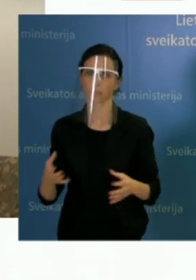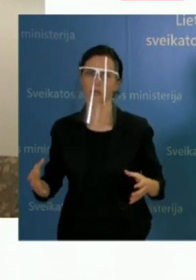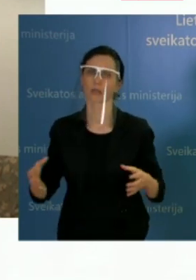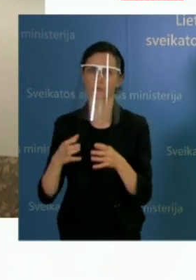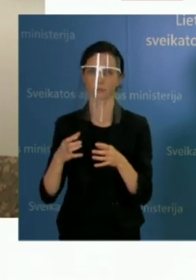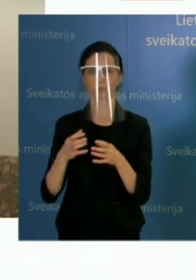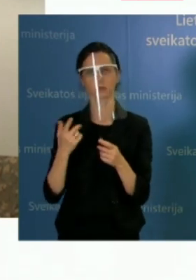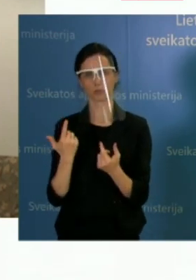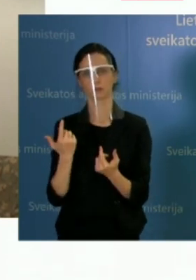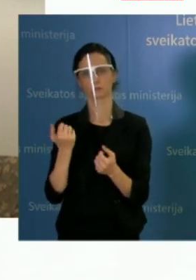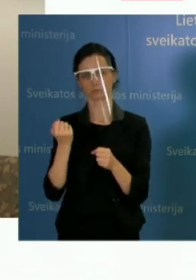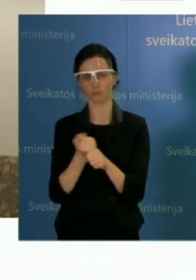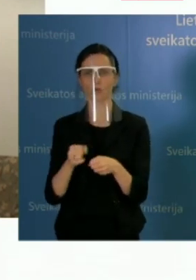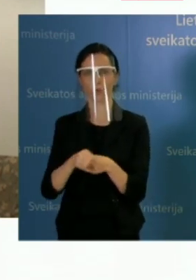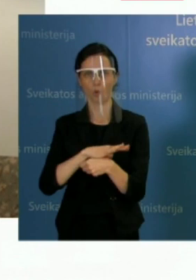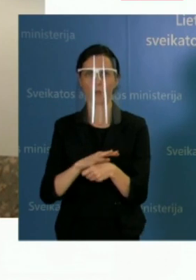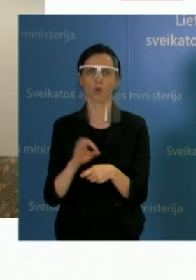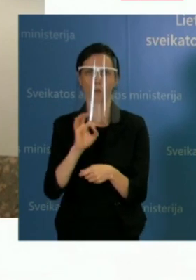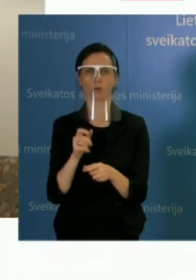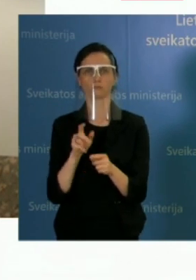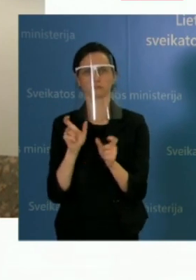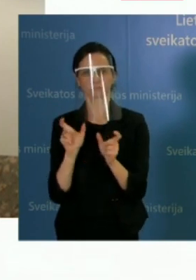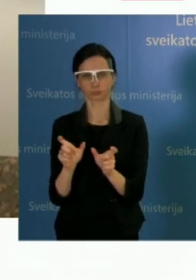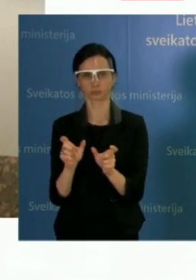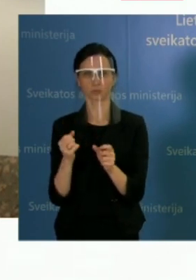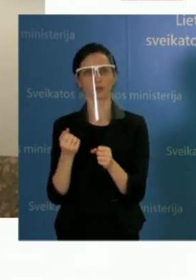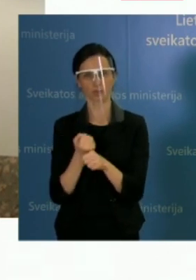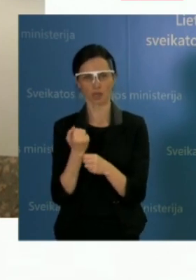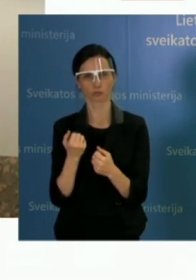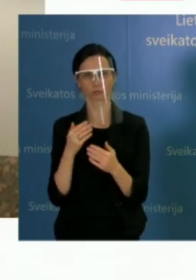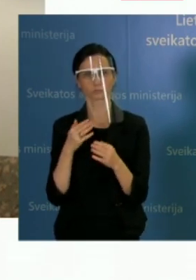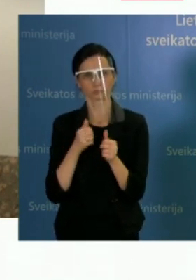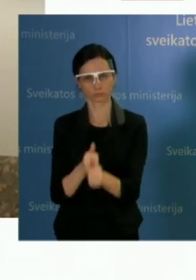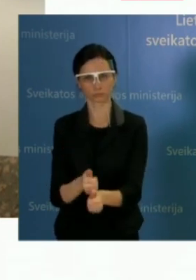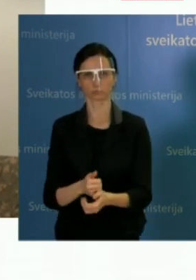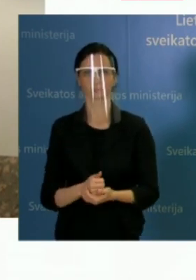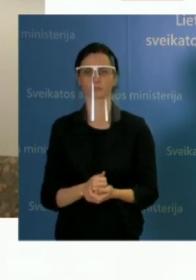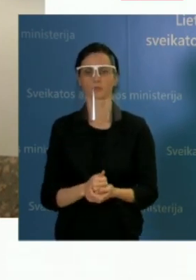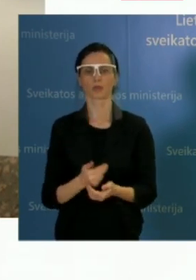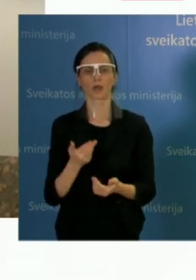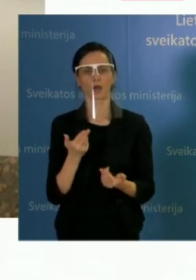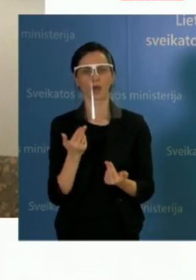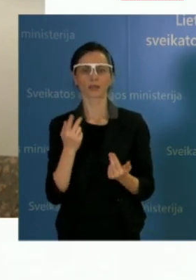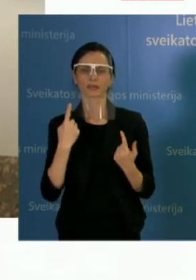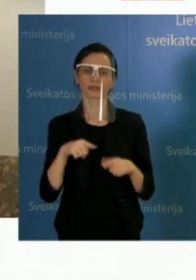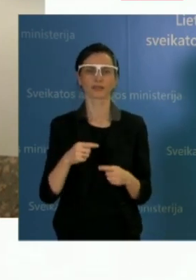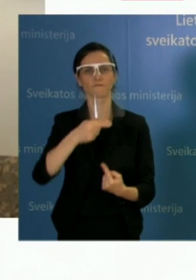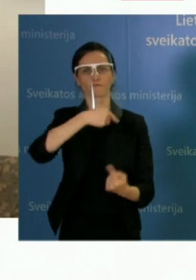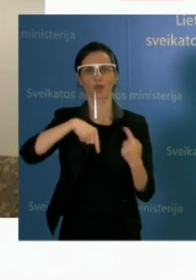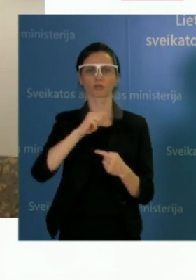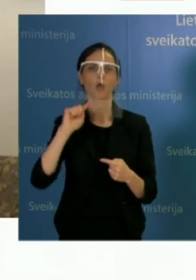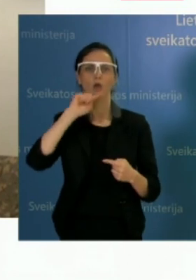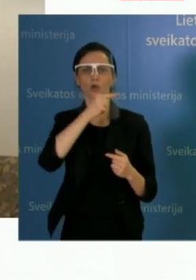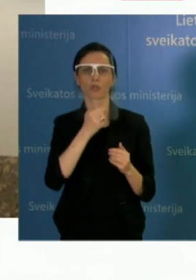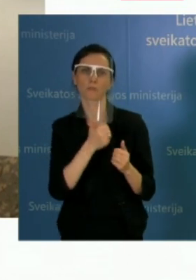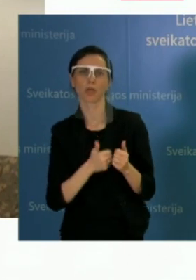verslo įmonių, kurios ekonomika stato aukščiau pacientų